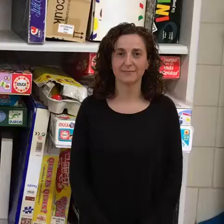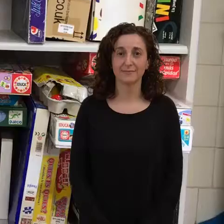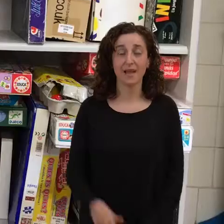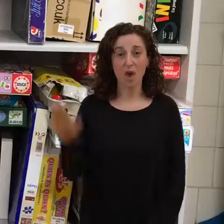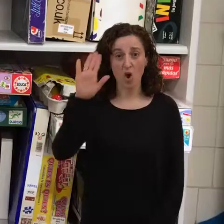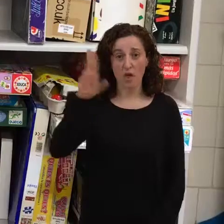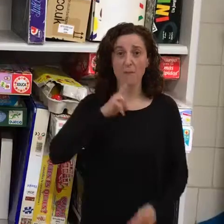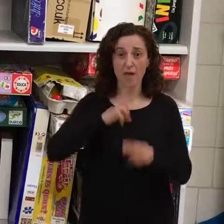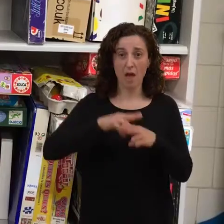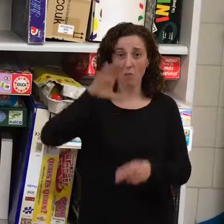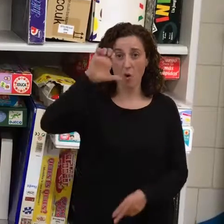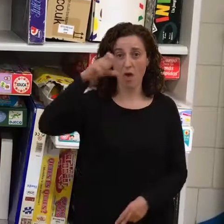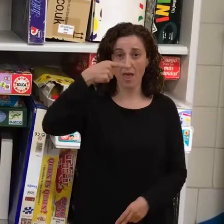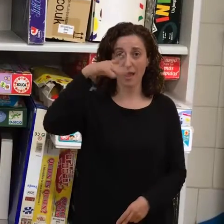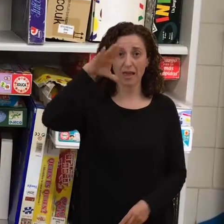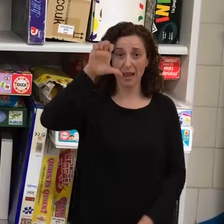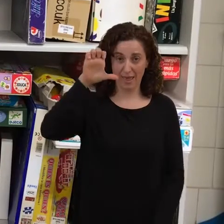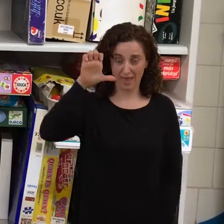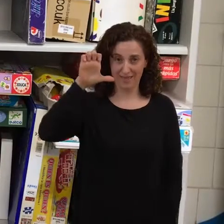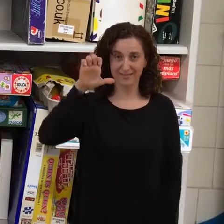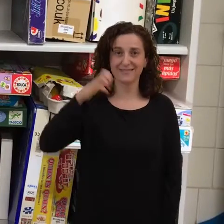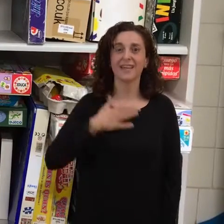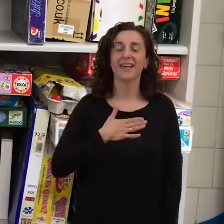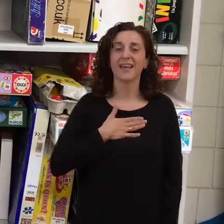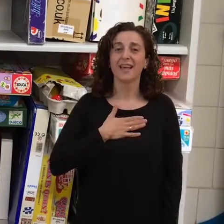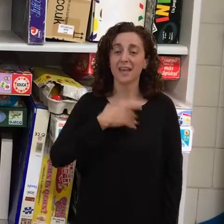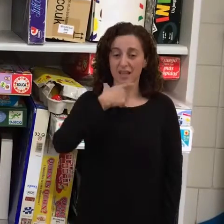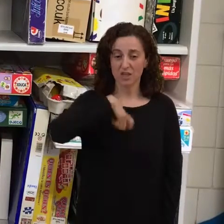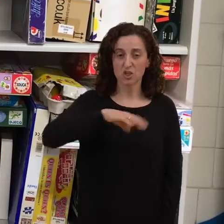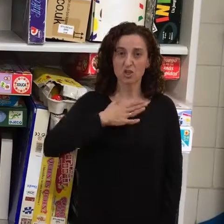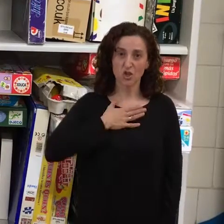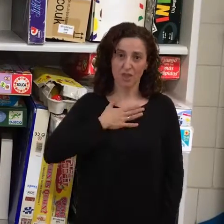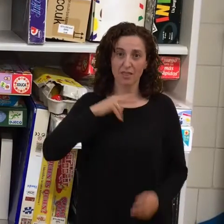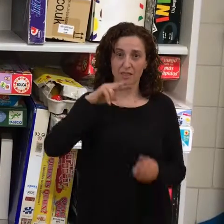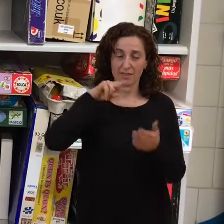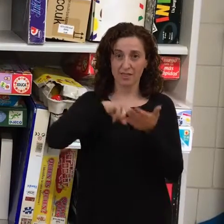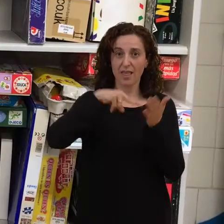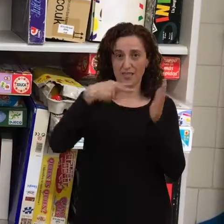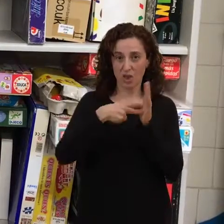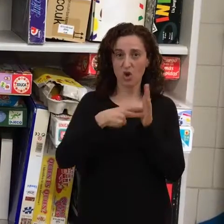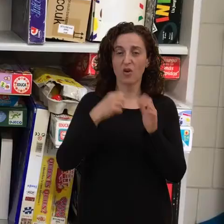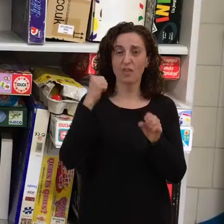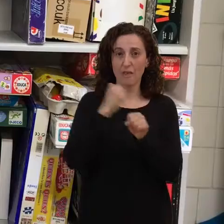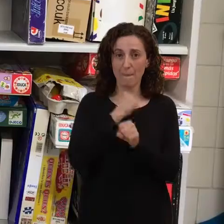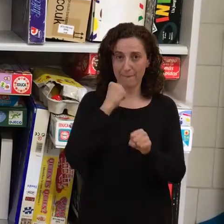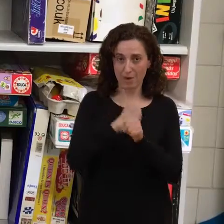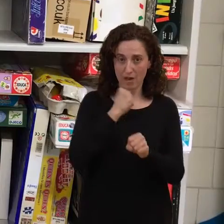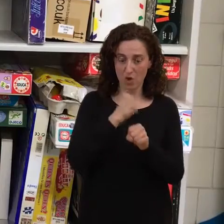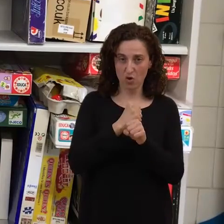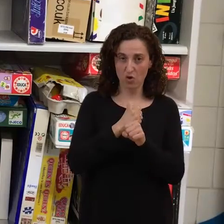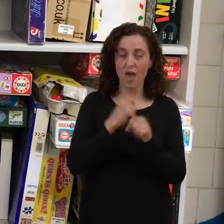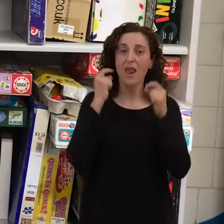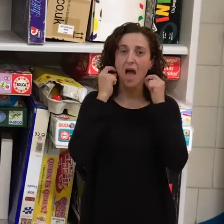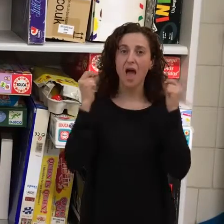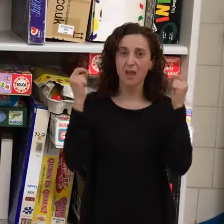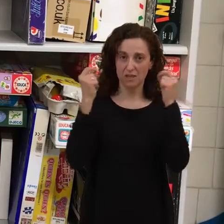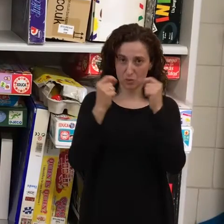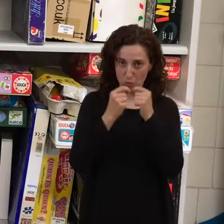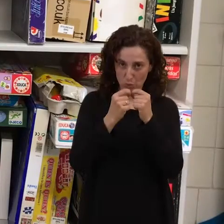Yo soy Egle, soy el técnico de empleo en Aranspur y la